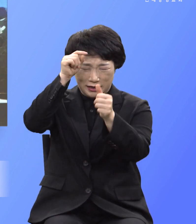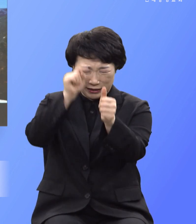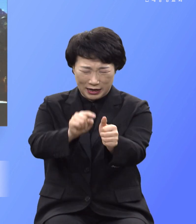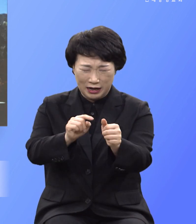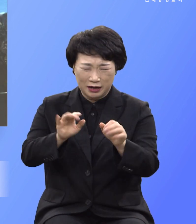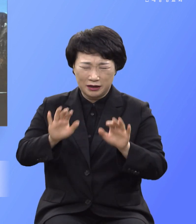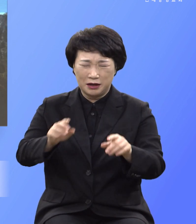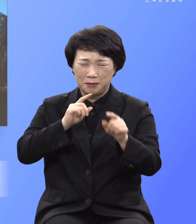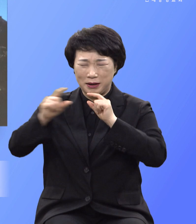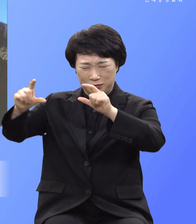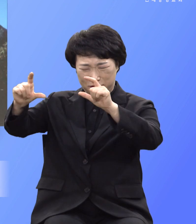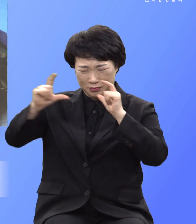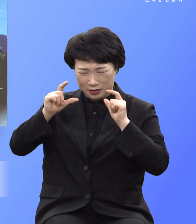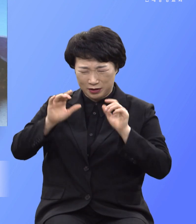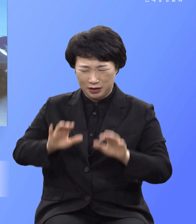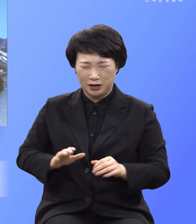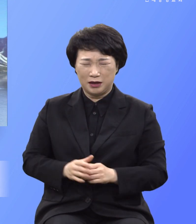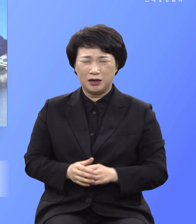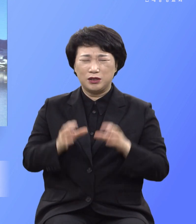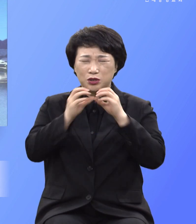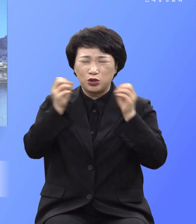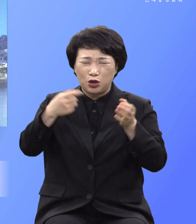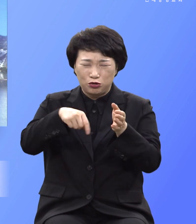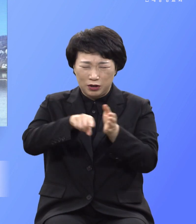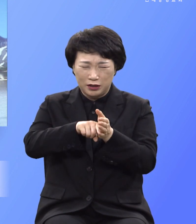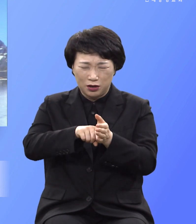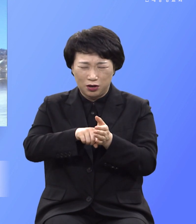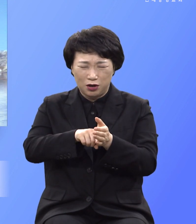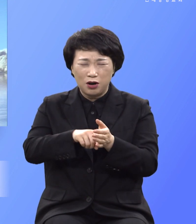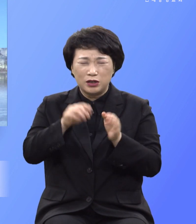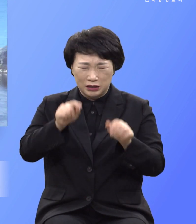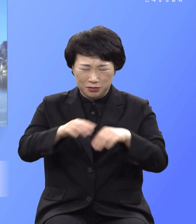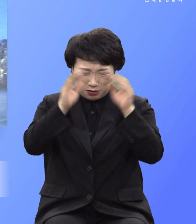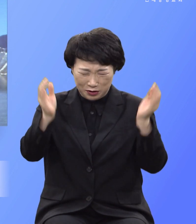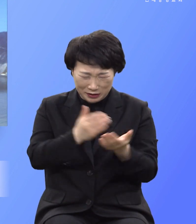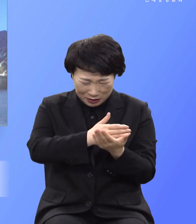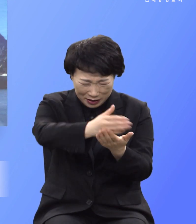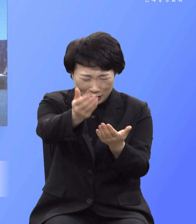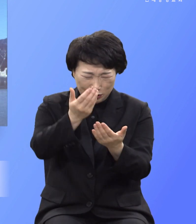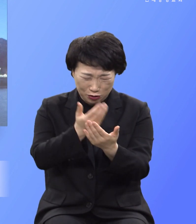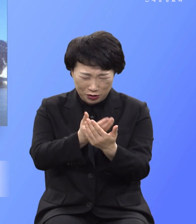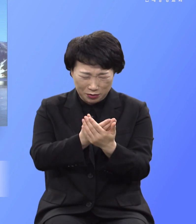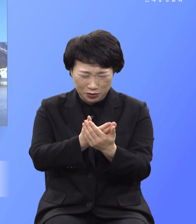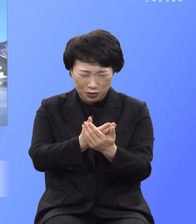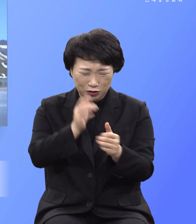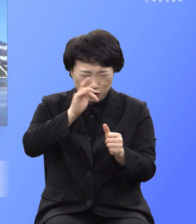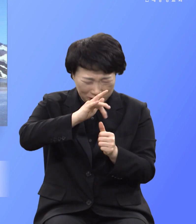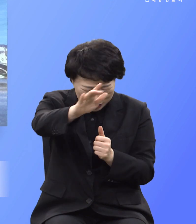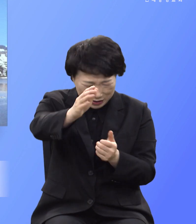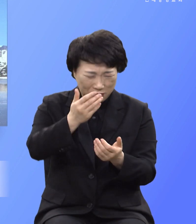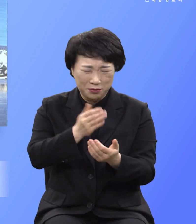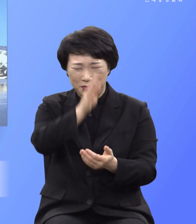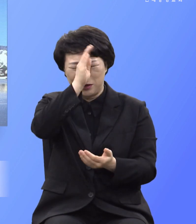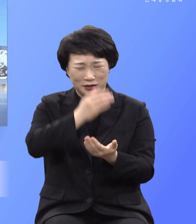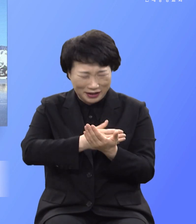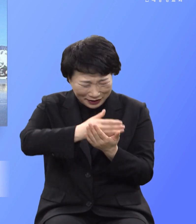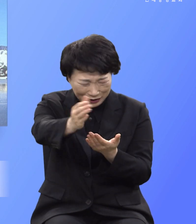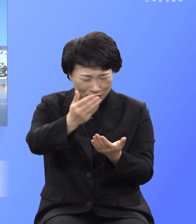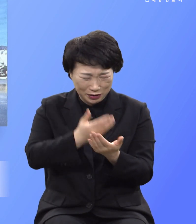주님 전도를 위해 쫓아내 주시옵소서 떠나가게 하소서 주님의